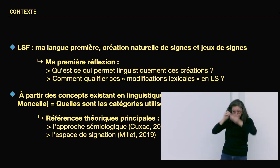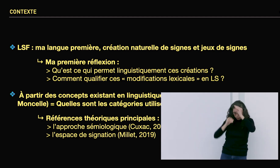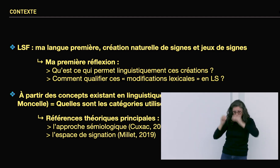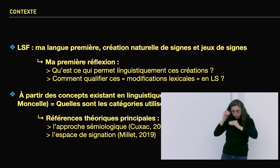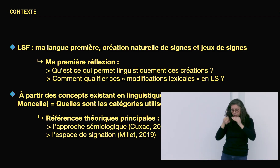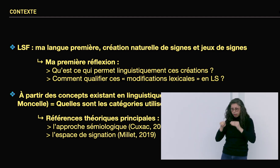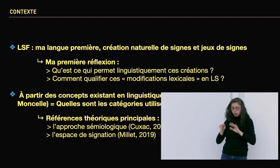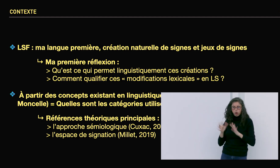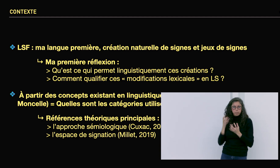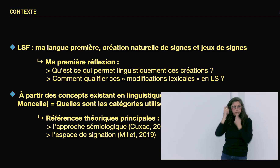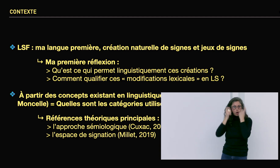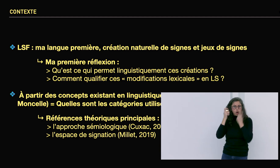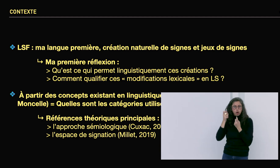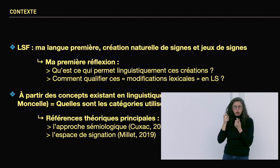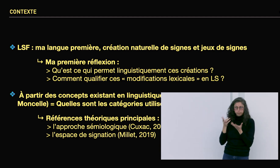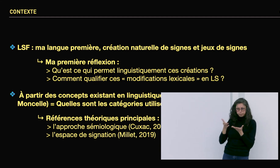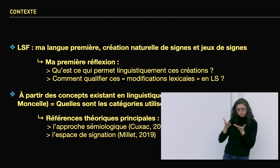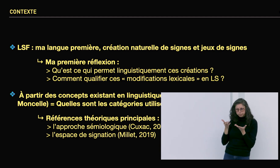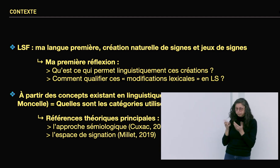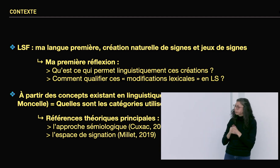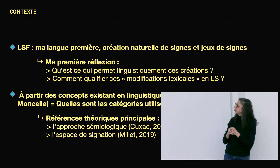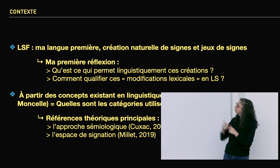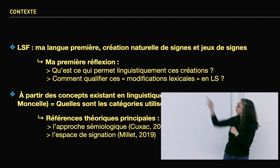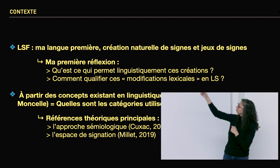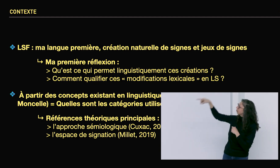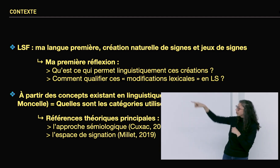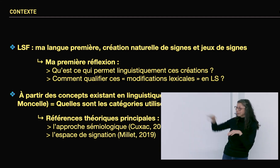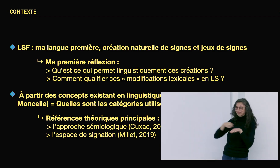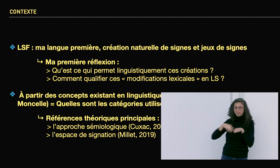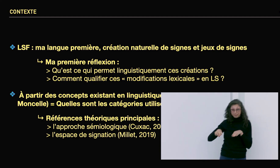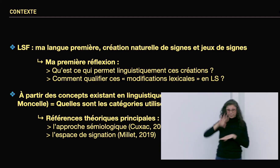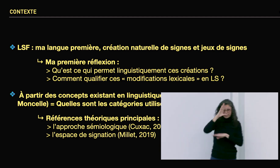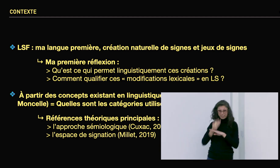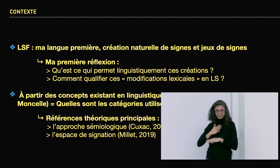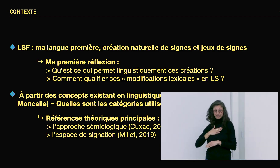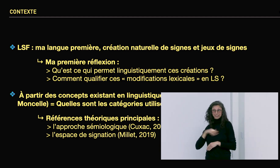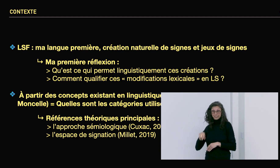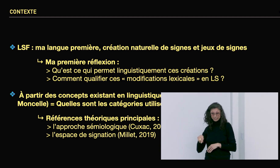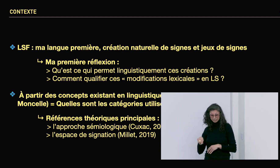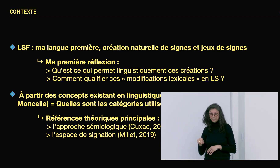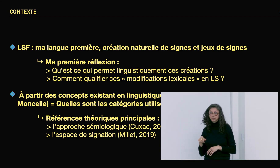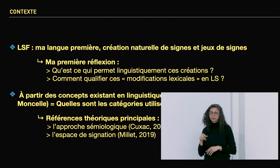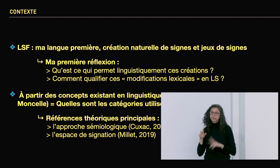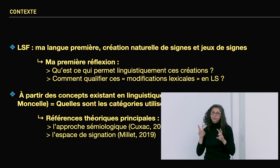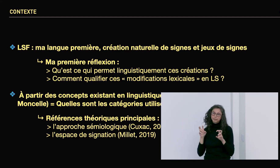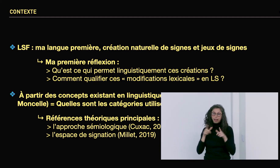des variations de signes, des variations lexicales. Et finalement comment interviennent ces variations lexicales ?